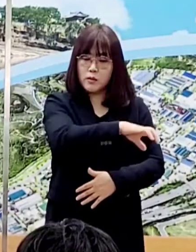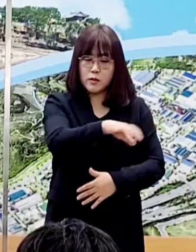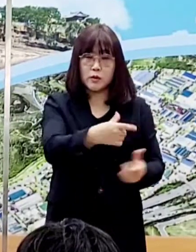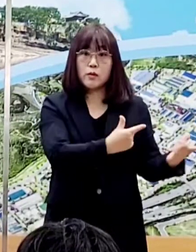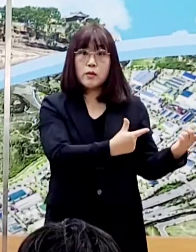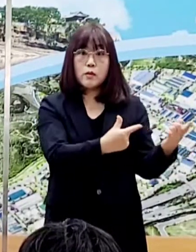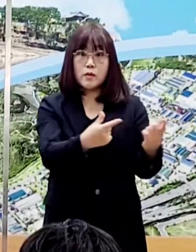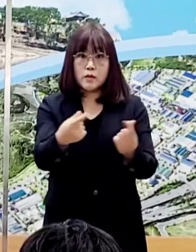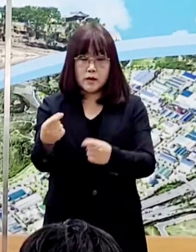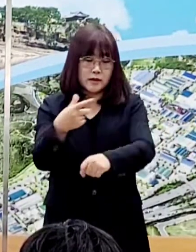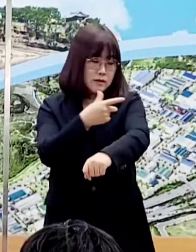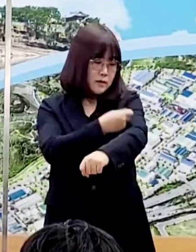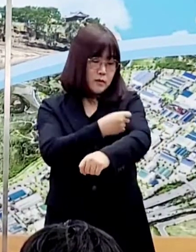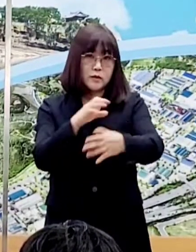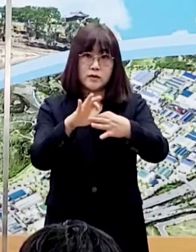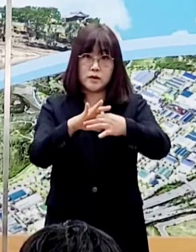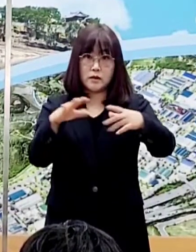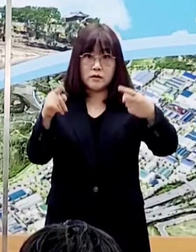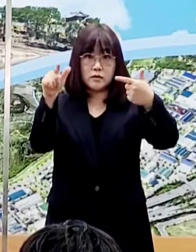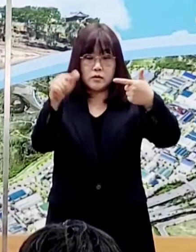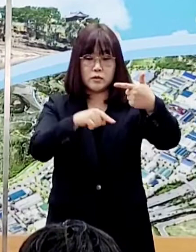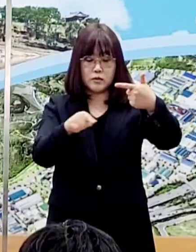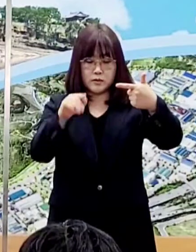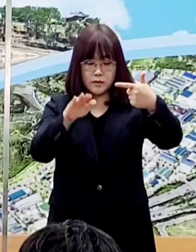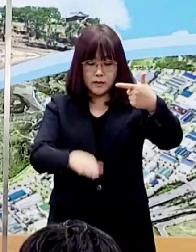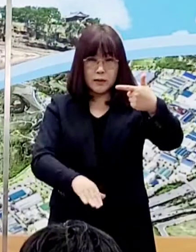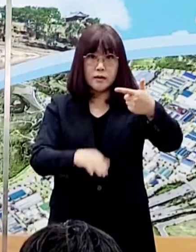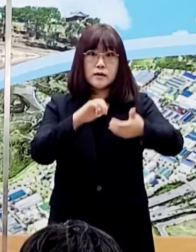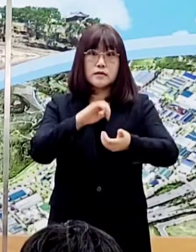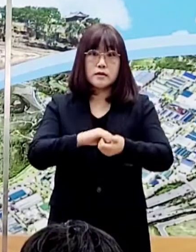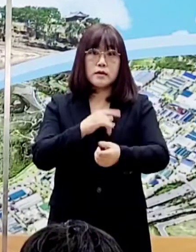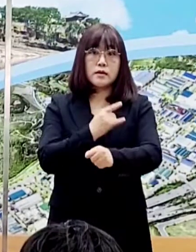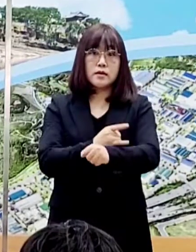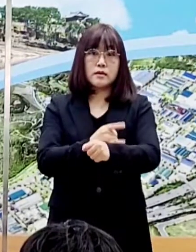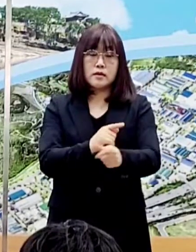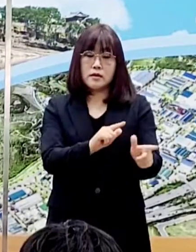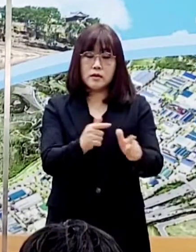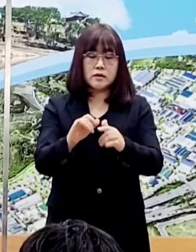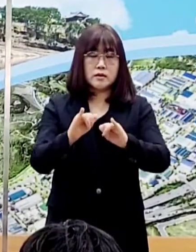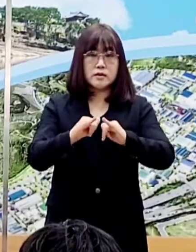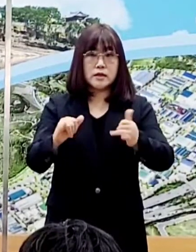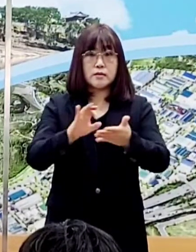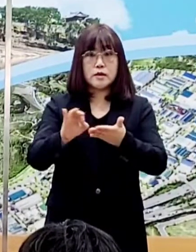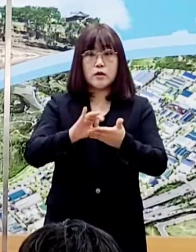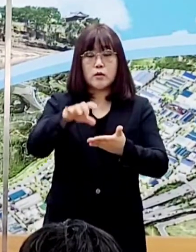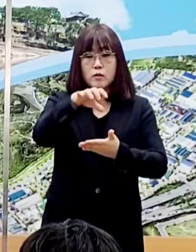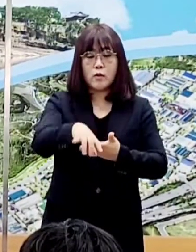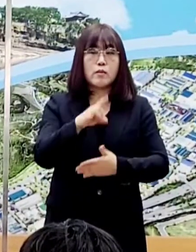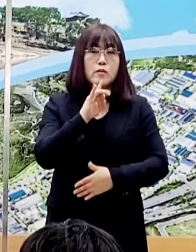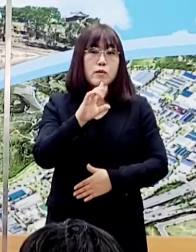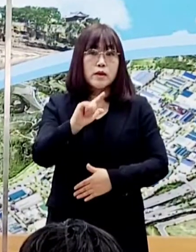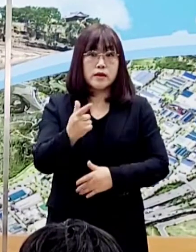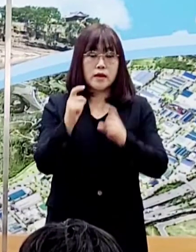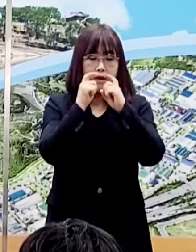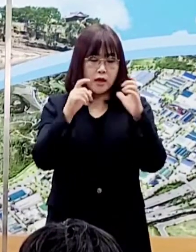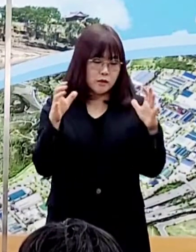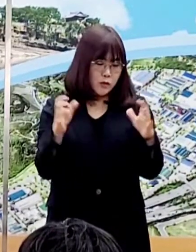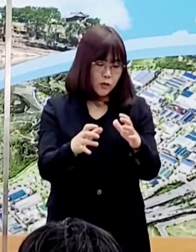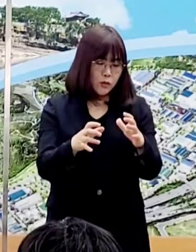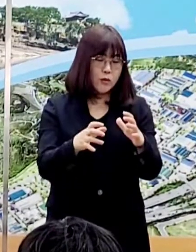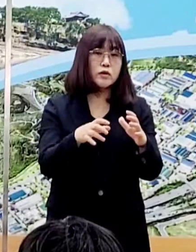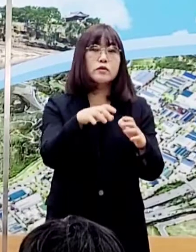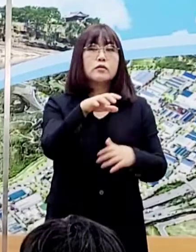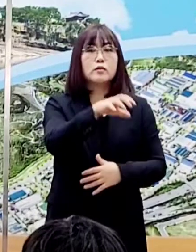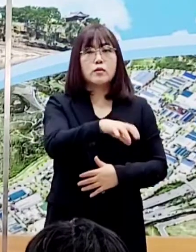접종 여부와 관계없이 6인 이내로 제한되고 있으며, 다중이용시설뿐만 아니라 사적 공간에서도